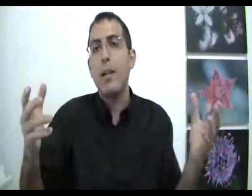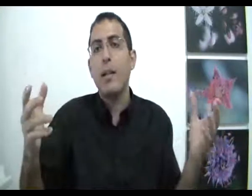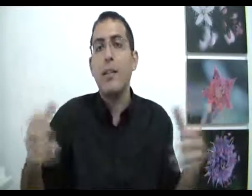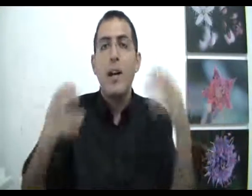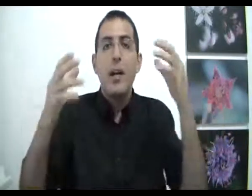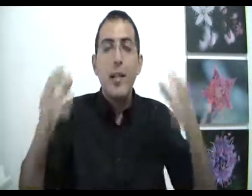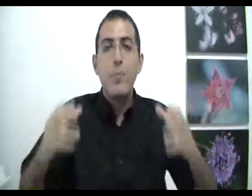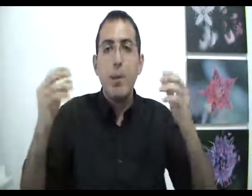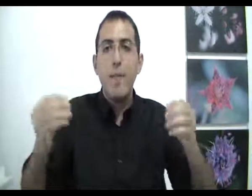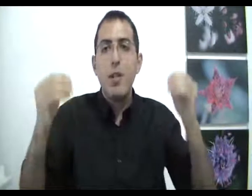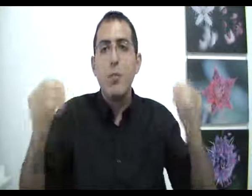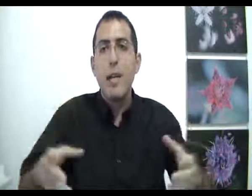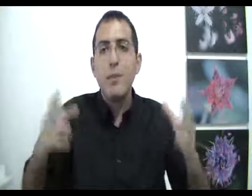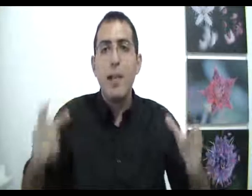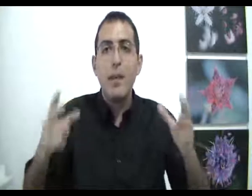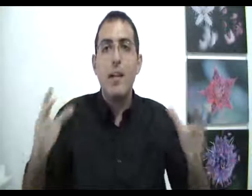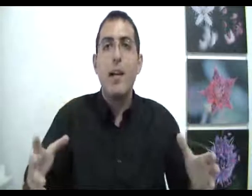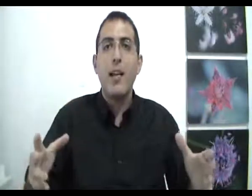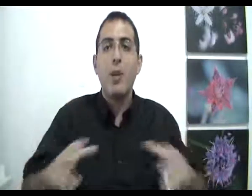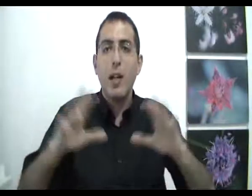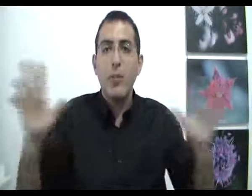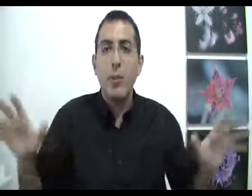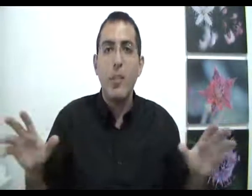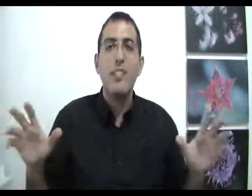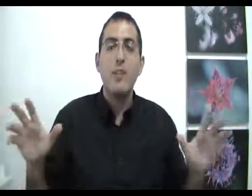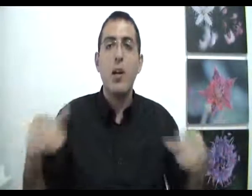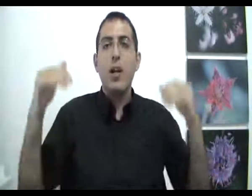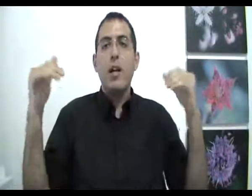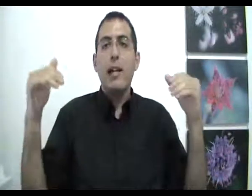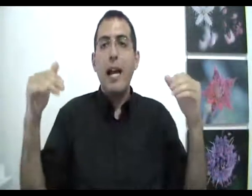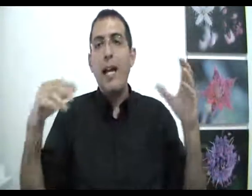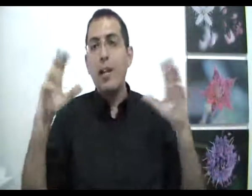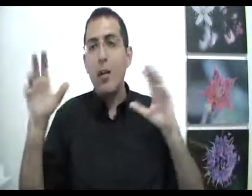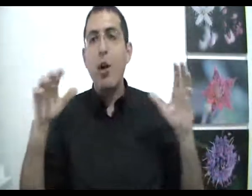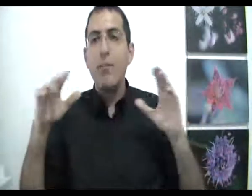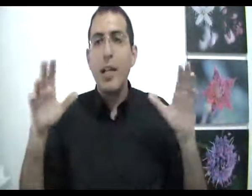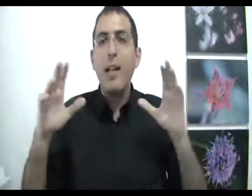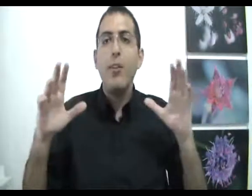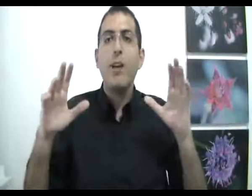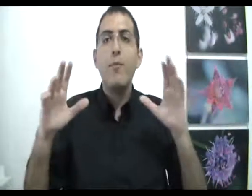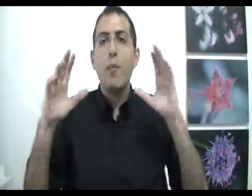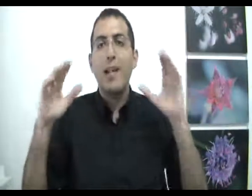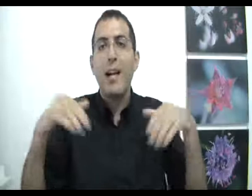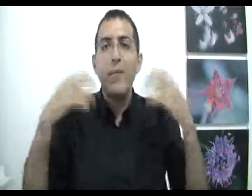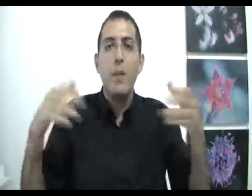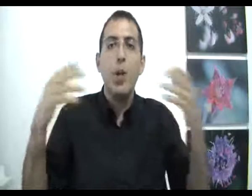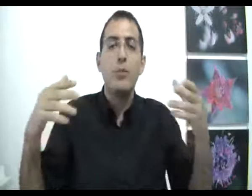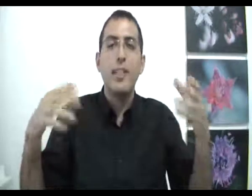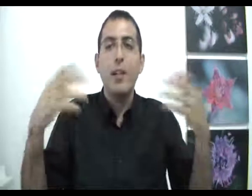אקראית. יש בעולם שלנו גם תהליכים אקראיים, וכל אחד שהתבונן לסביבו יחקור ויגלה שיש דברים שהם אקראיים שהם ללא סדר